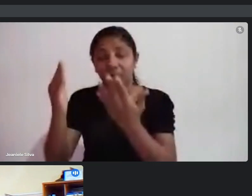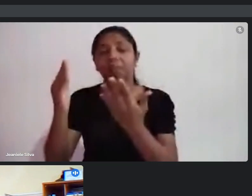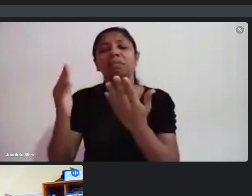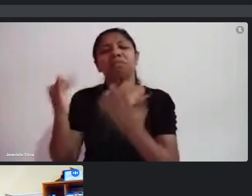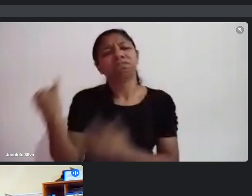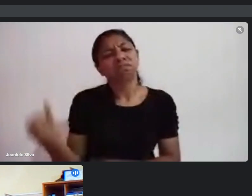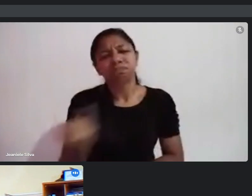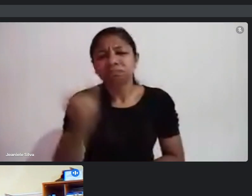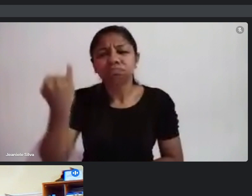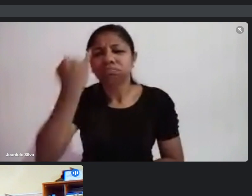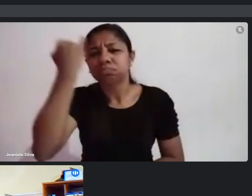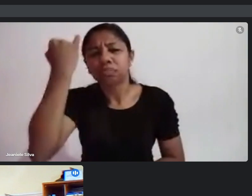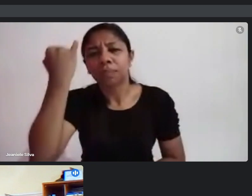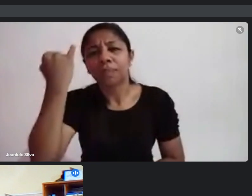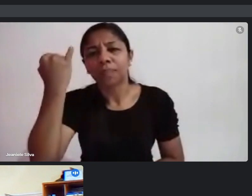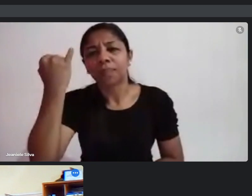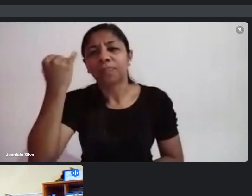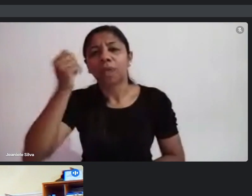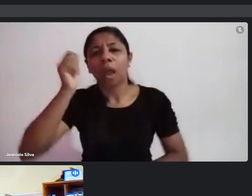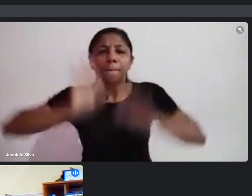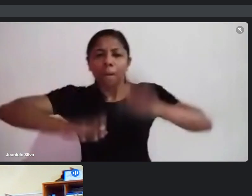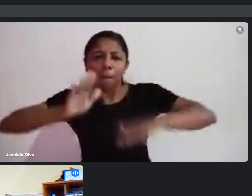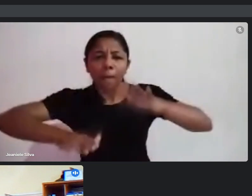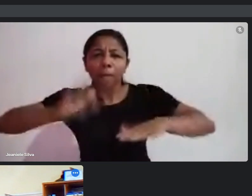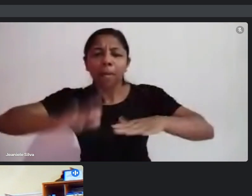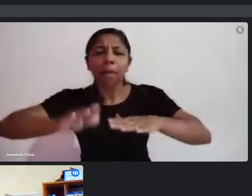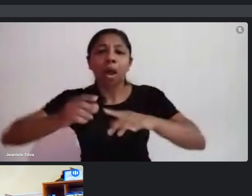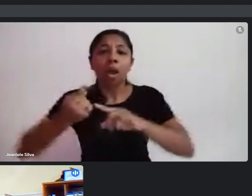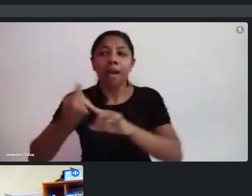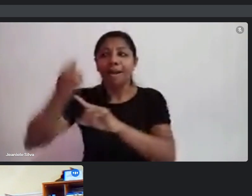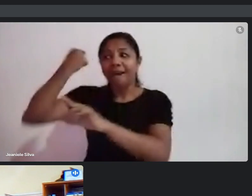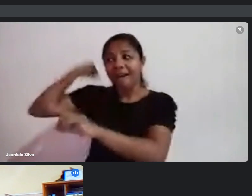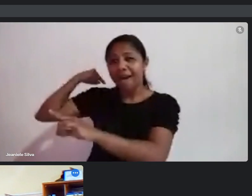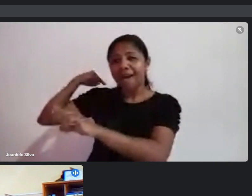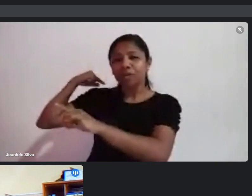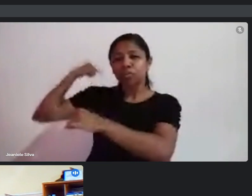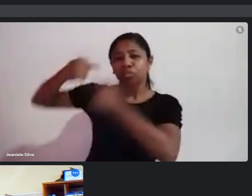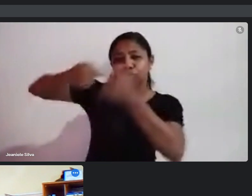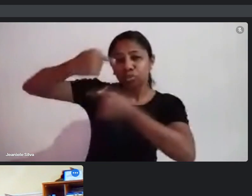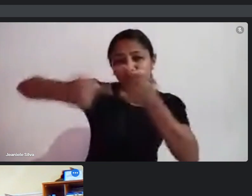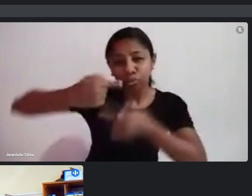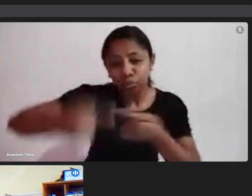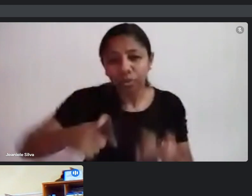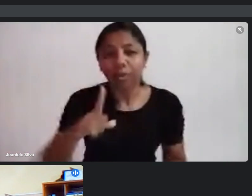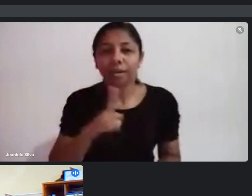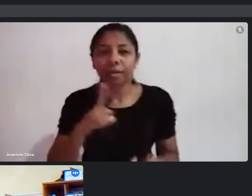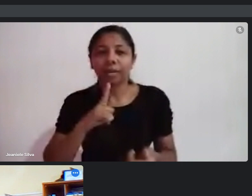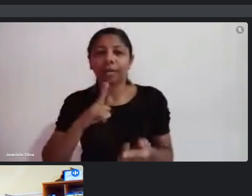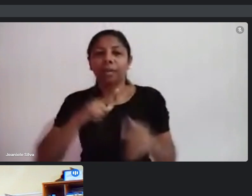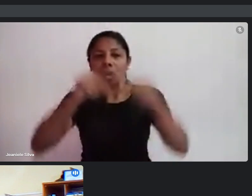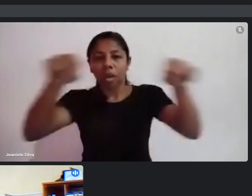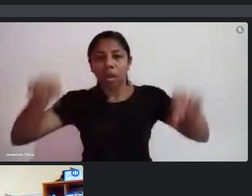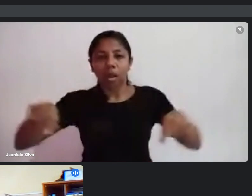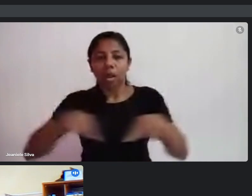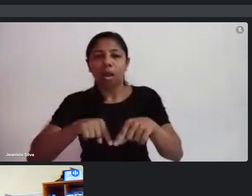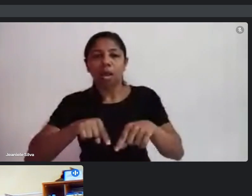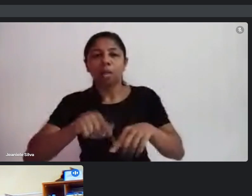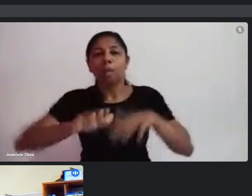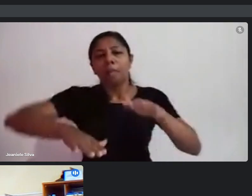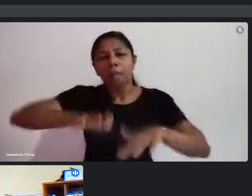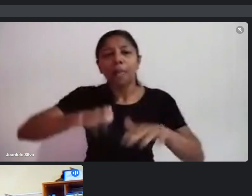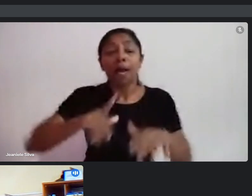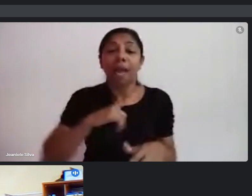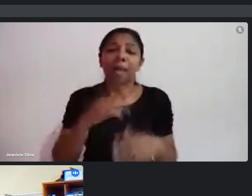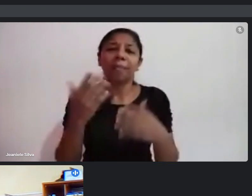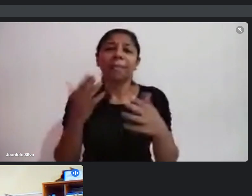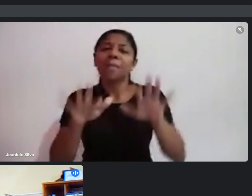salvo aqui também o Batuque Ancestral, que é um bloco carnavalesco exclusivo para o pobre de Ferreira. Então, seria mais ou menos isso,